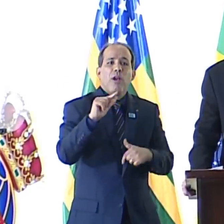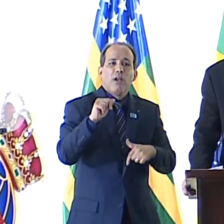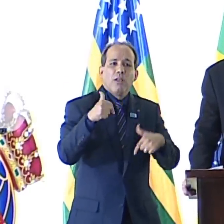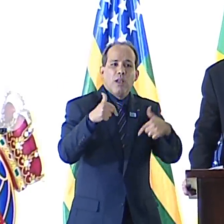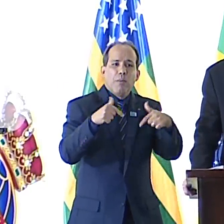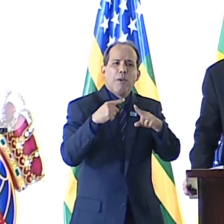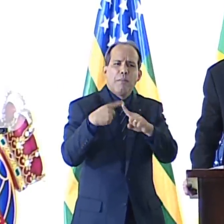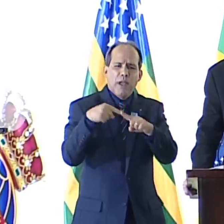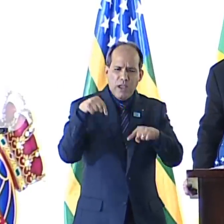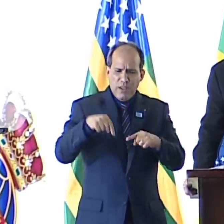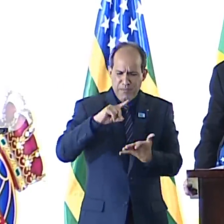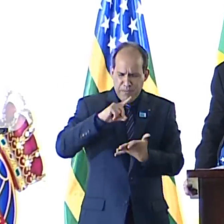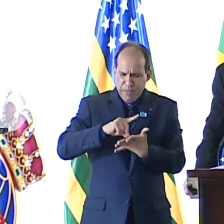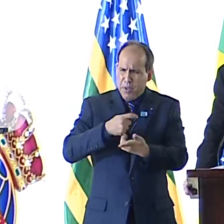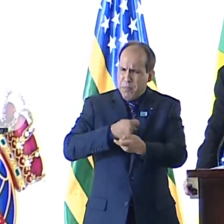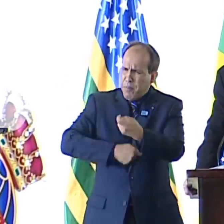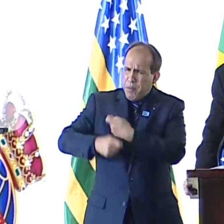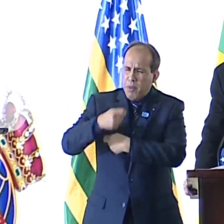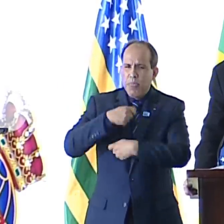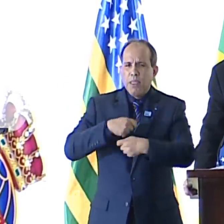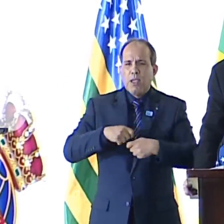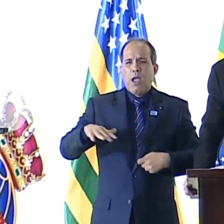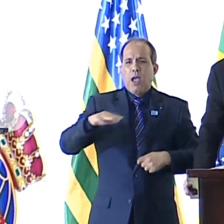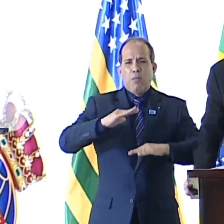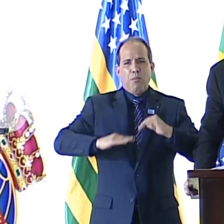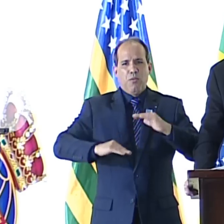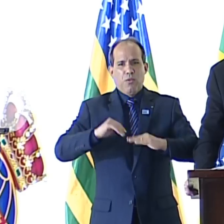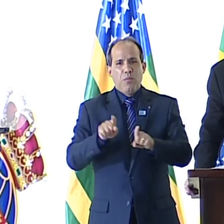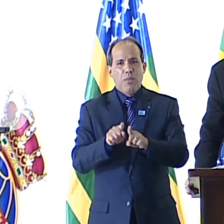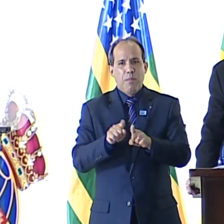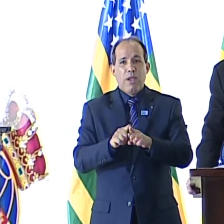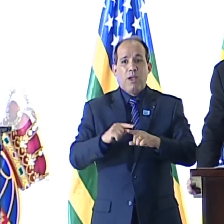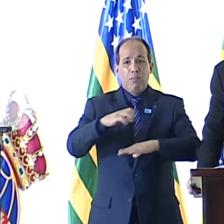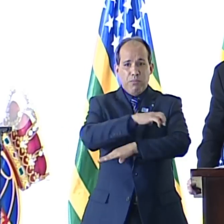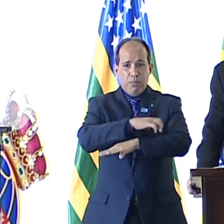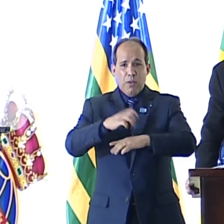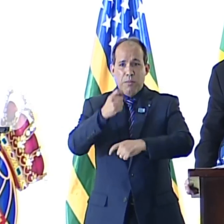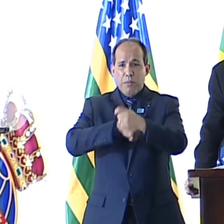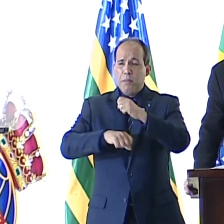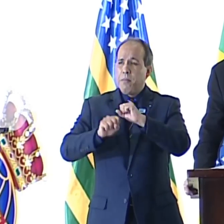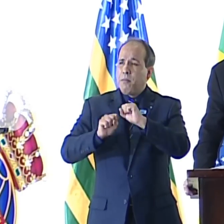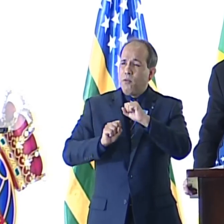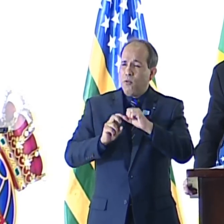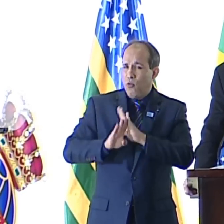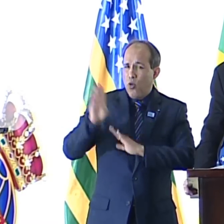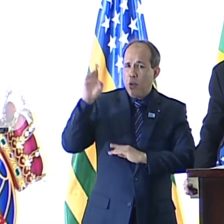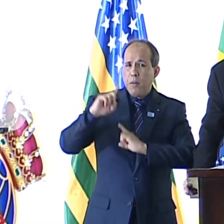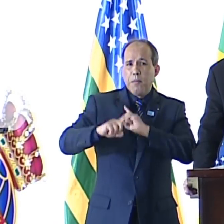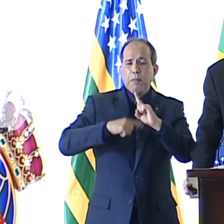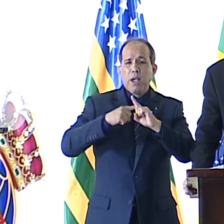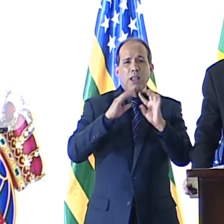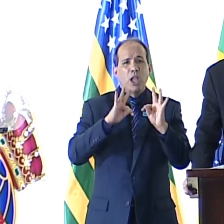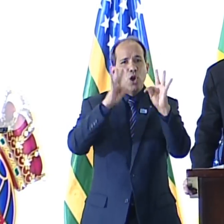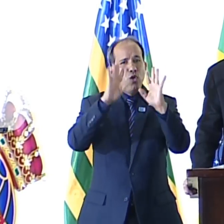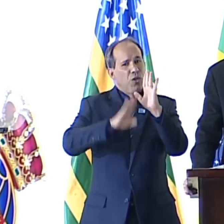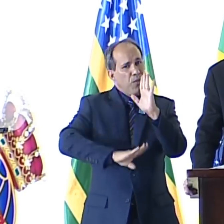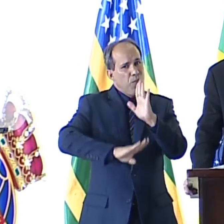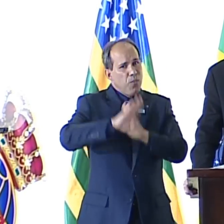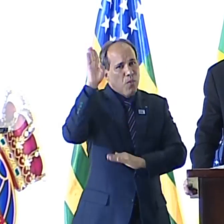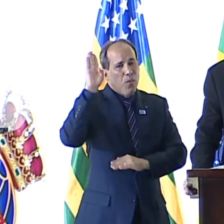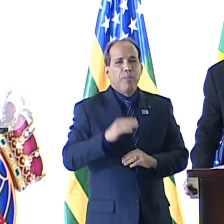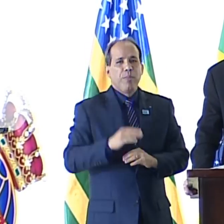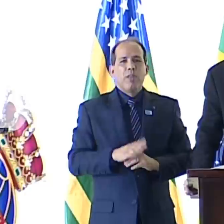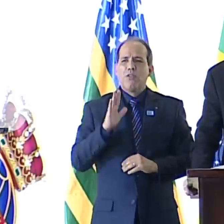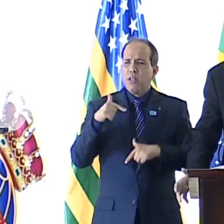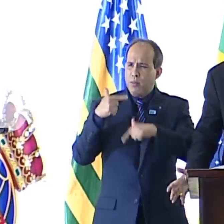verdadeira economia de mercado, uma grande potência no agro, mas também uma economia industrial e tecnológica de ponta. Estamos trabalhando com